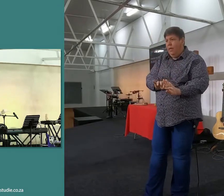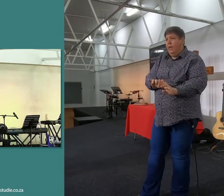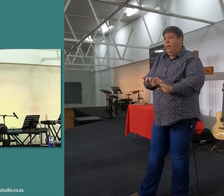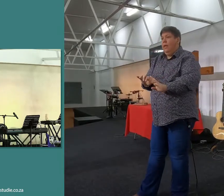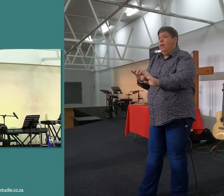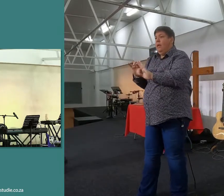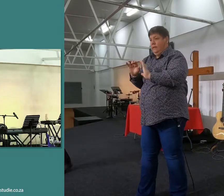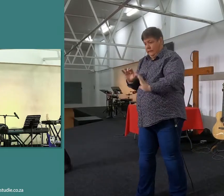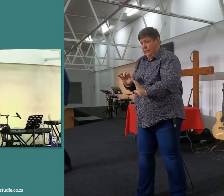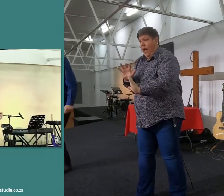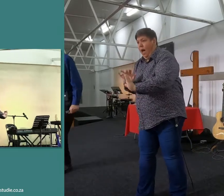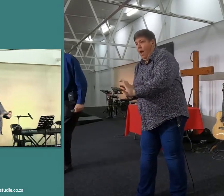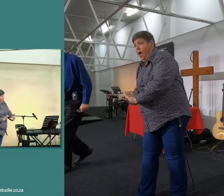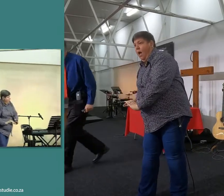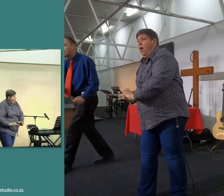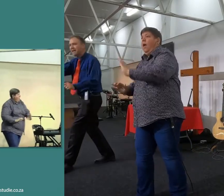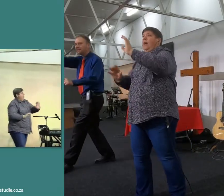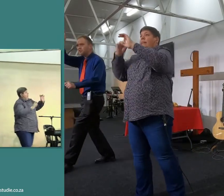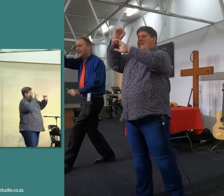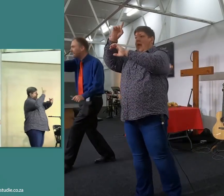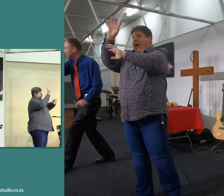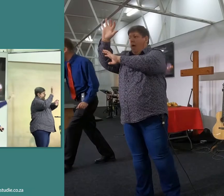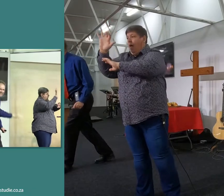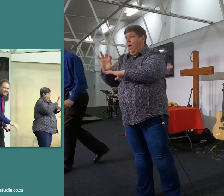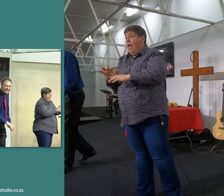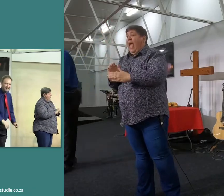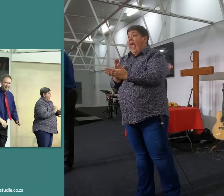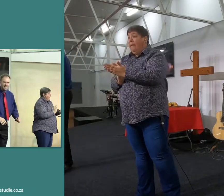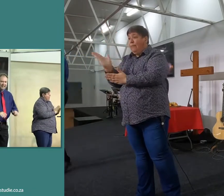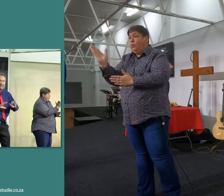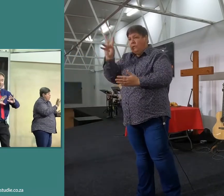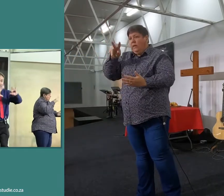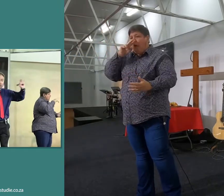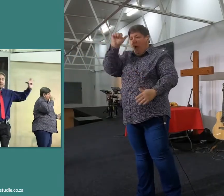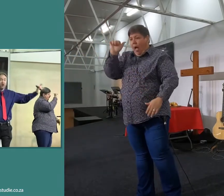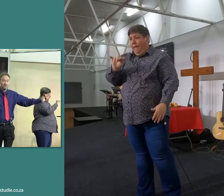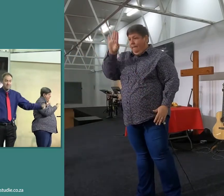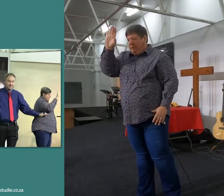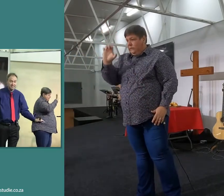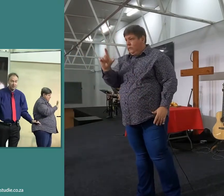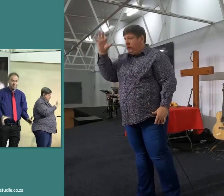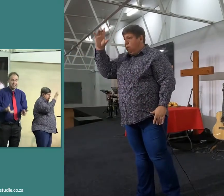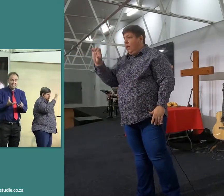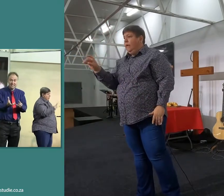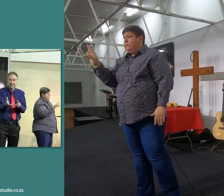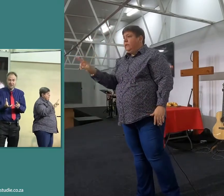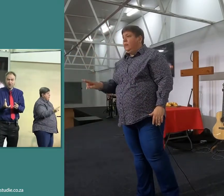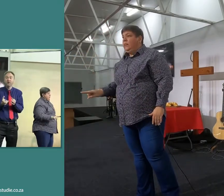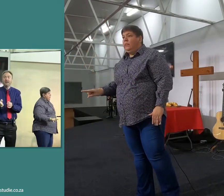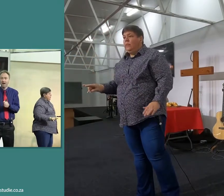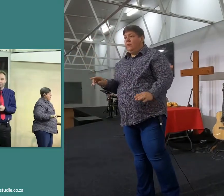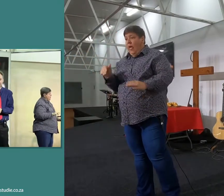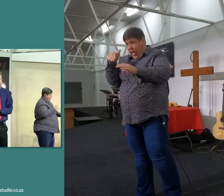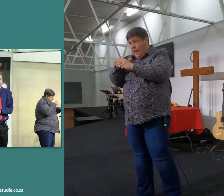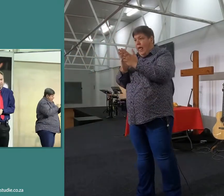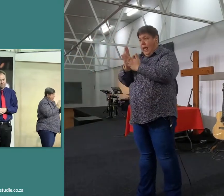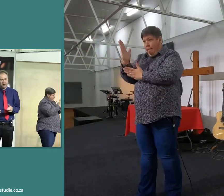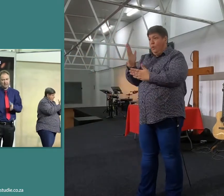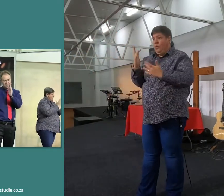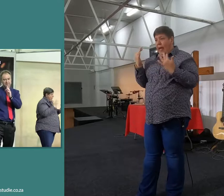Bet, Bet, Bet, Gimmel, Gimmel, Gimmel, en so gaan hy die hele ding, en dit is eindelijk een fenomenale meesterstuk, om te sien, hoe die oude, want dit is moeilik, gaan skryf jy